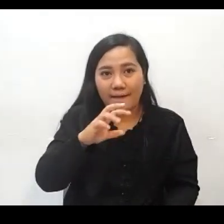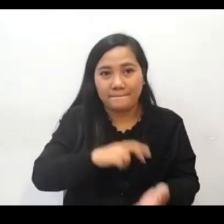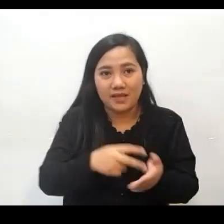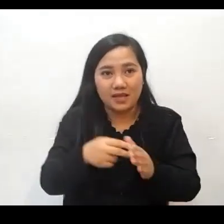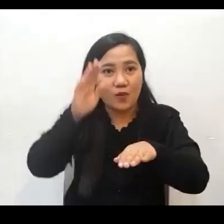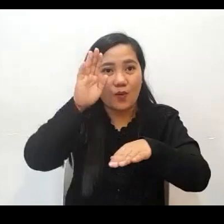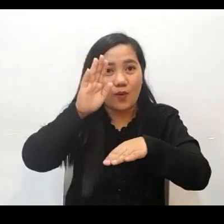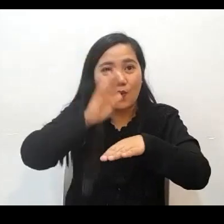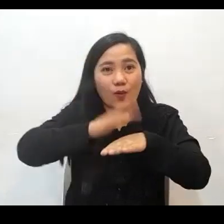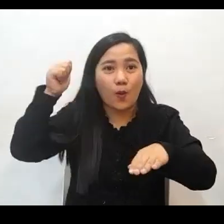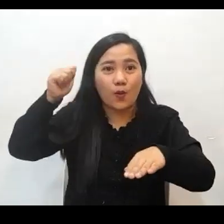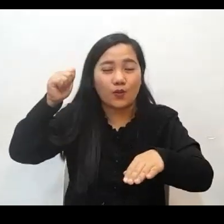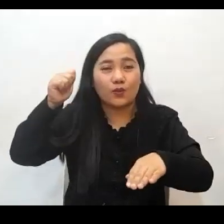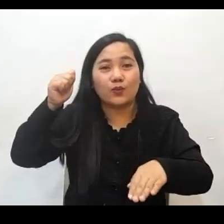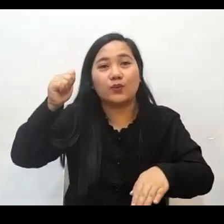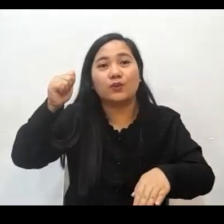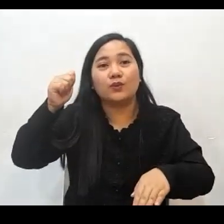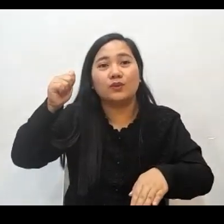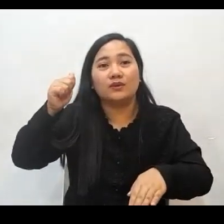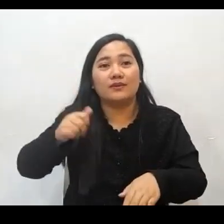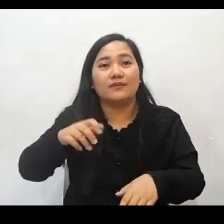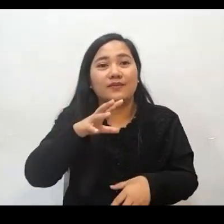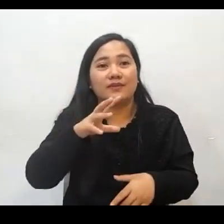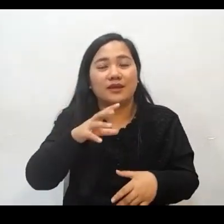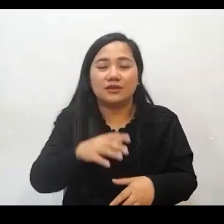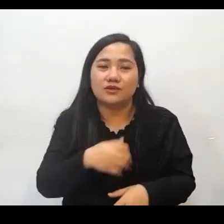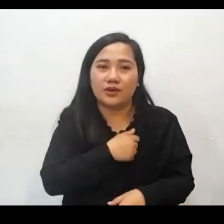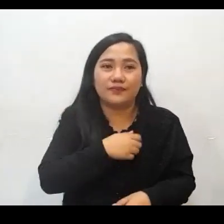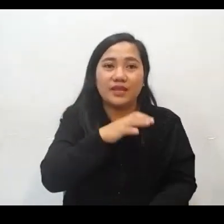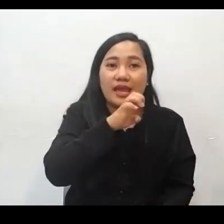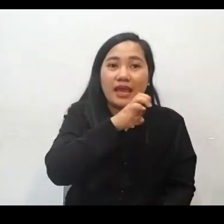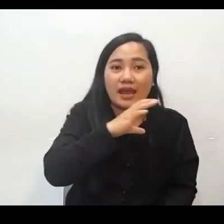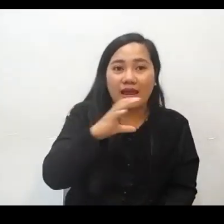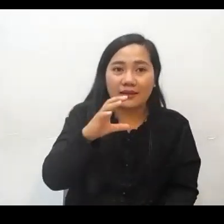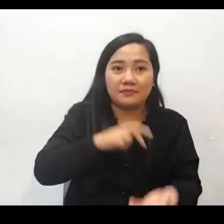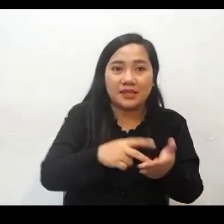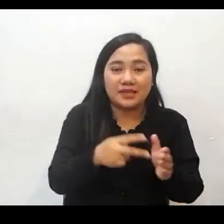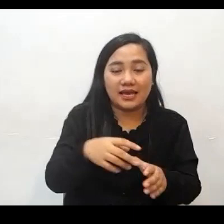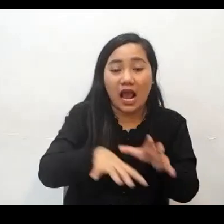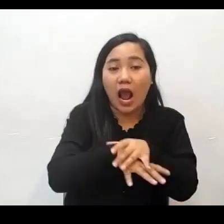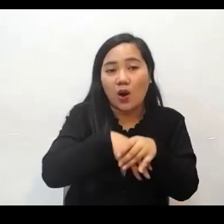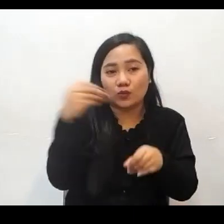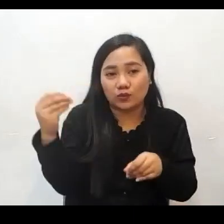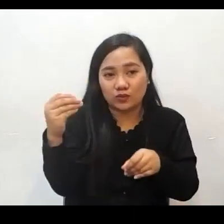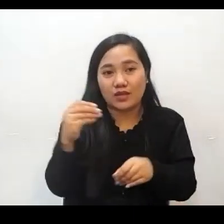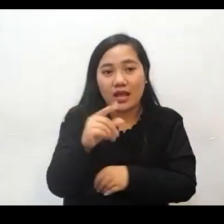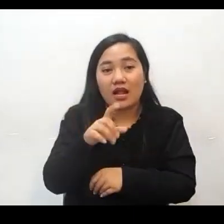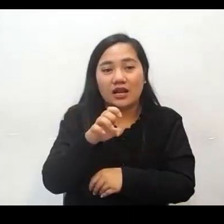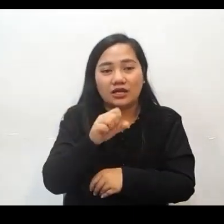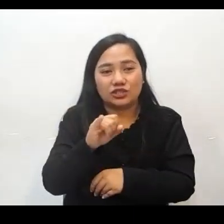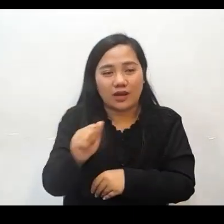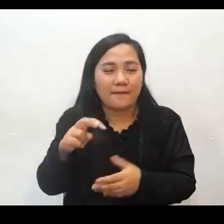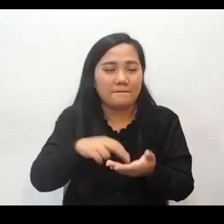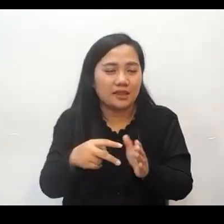kaya ibig sabihin po ng ek ay nasa labas at yung lesya, ibig sabihin po tinawag. So, eklesia means the group,